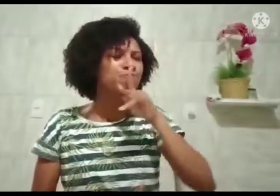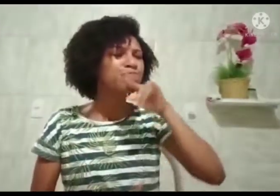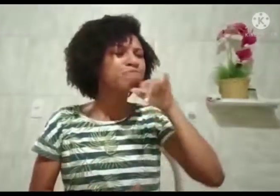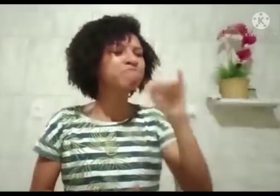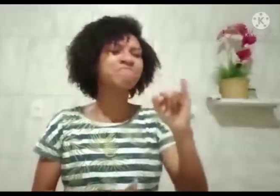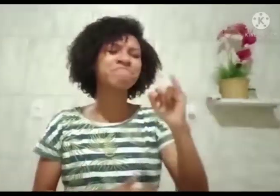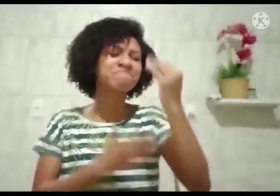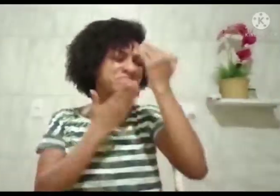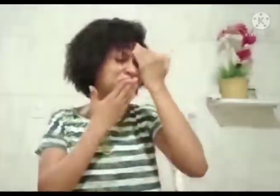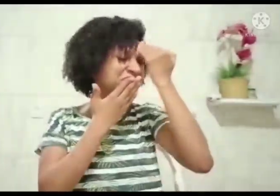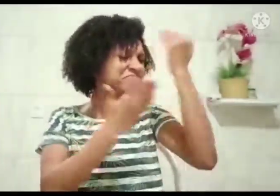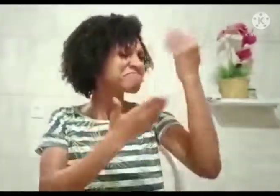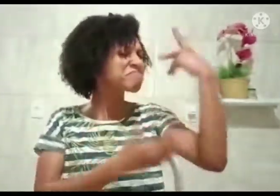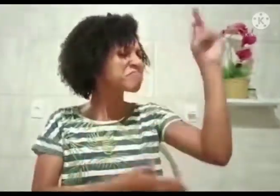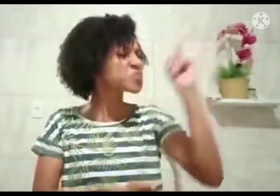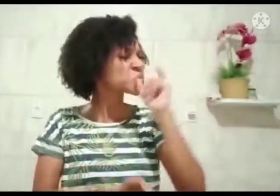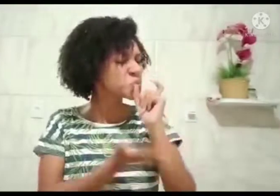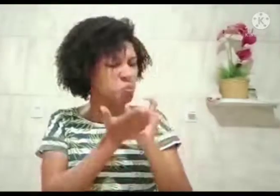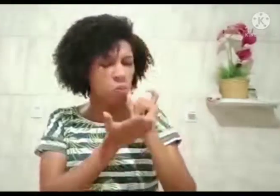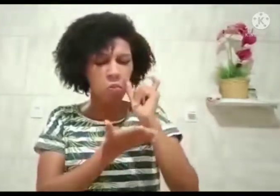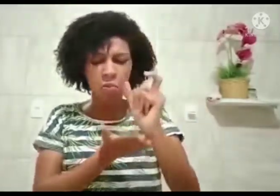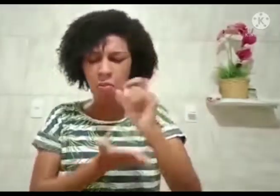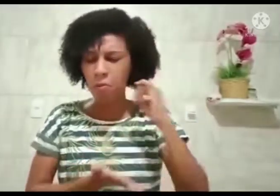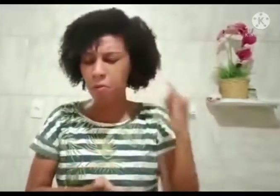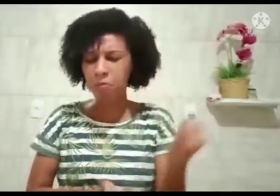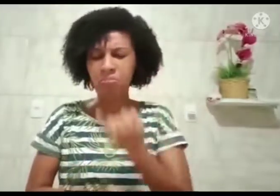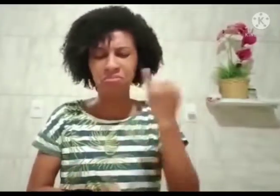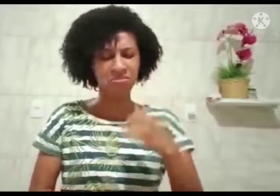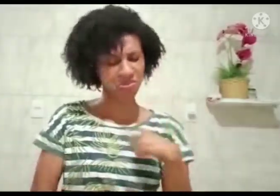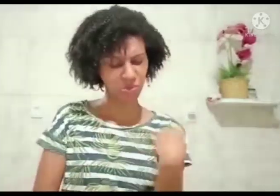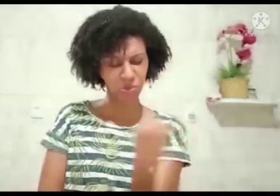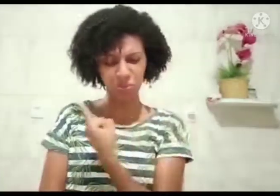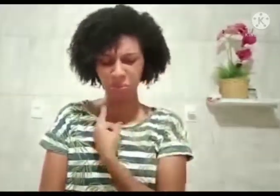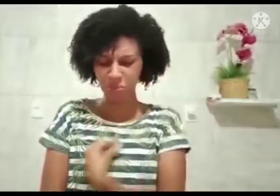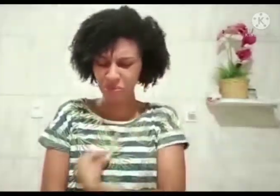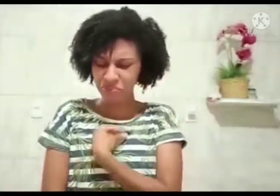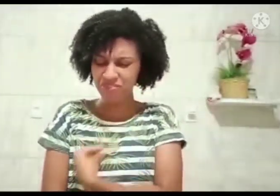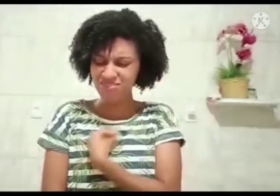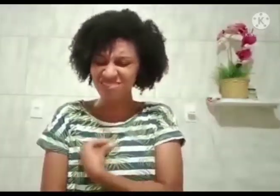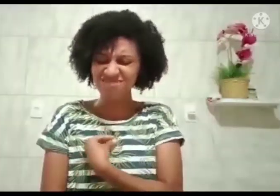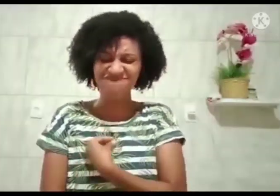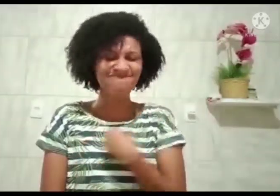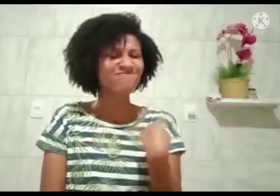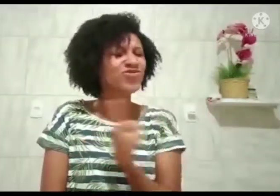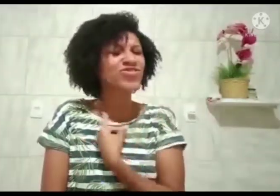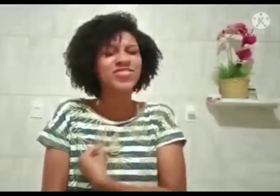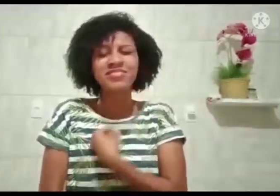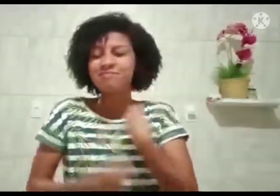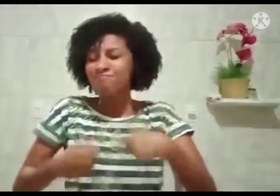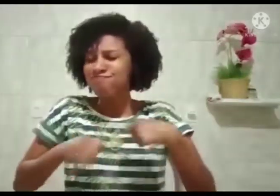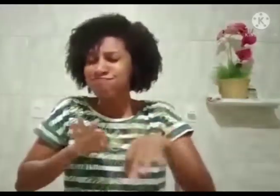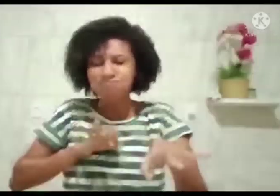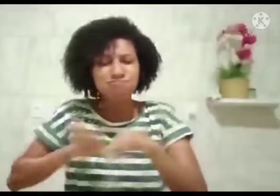Senhor, Pai, muito obrigada pela Tua palavra, que é de grande importância para as nossas vidas, Senhor.